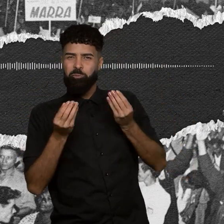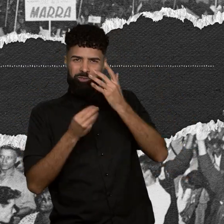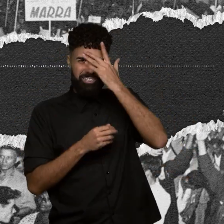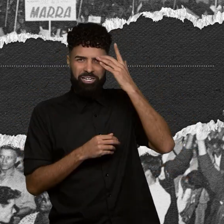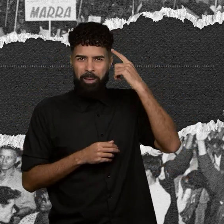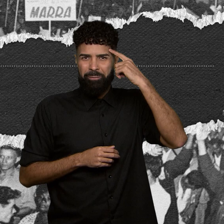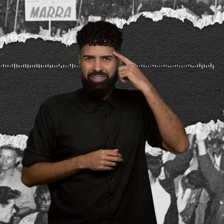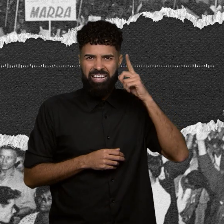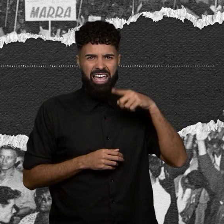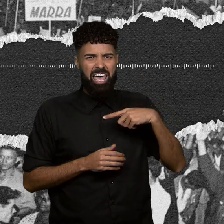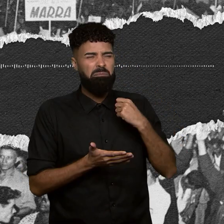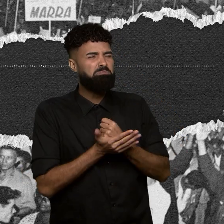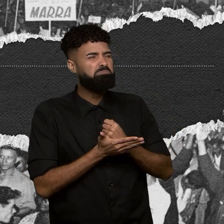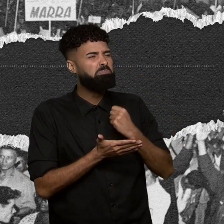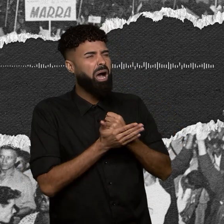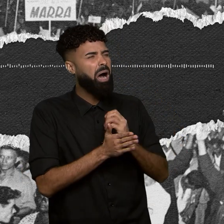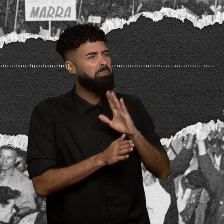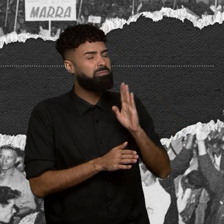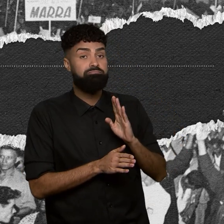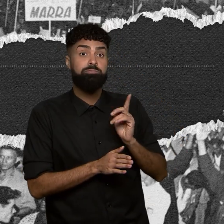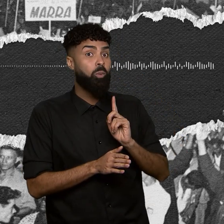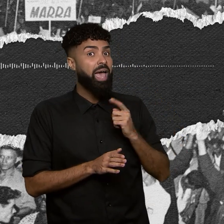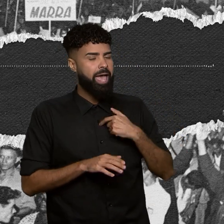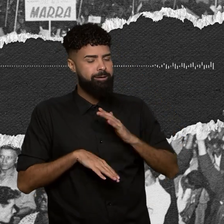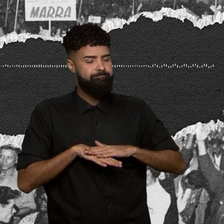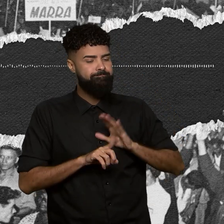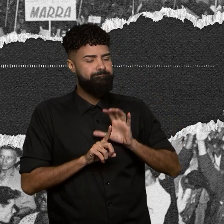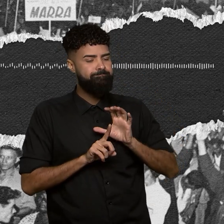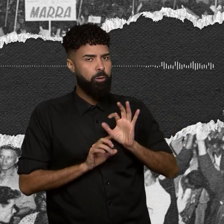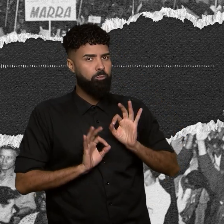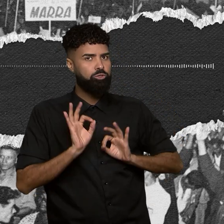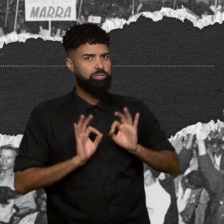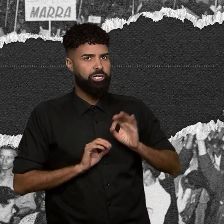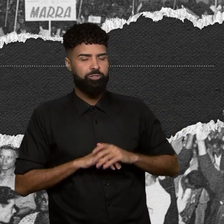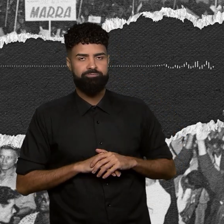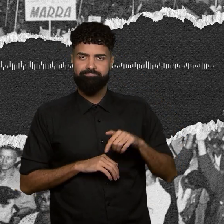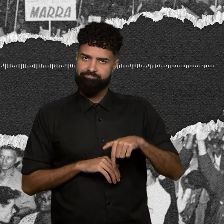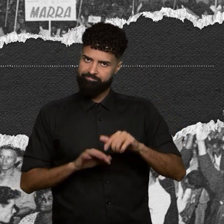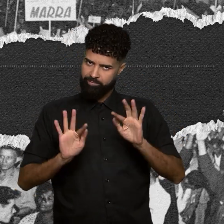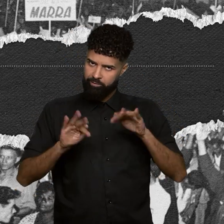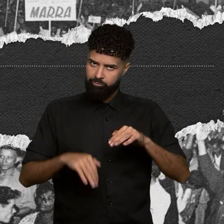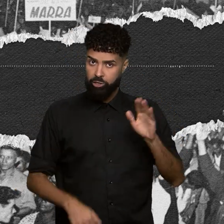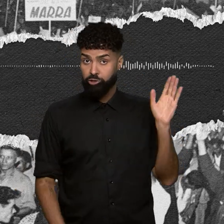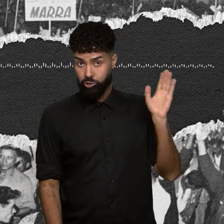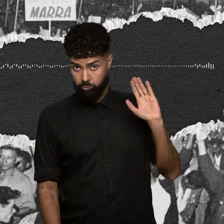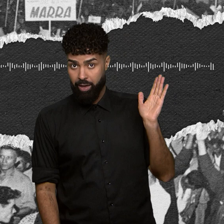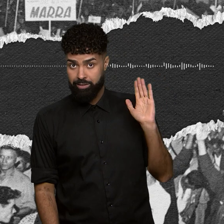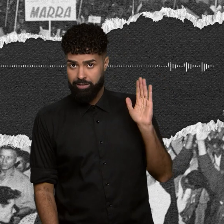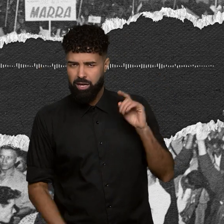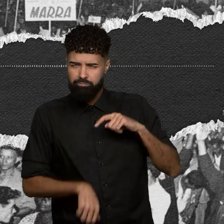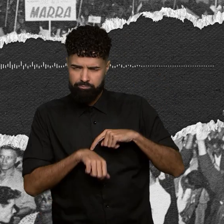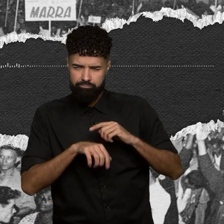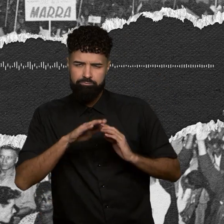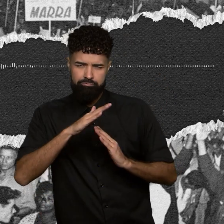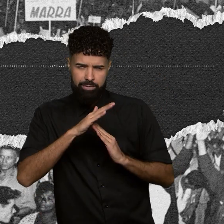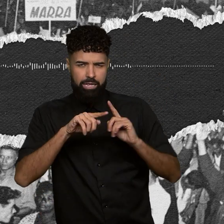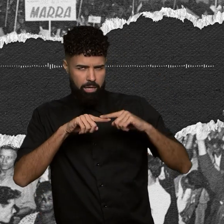sina é, na verdade, projeto. É aqui que a gente se despede. Por hora. Porque não dá para falar de tanta coisa que ficou para